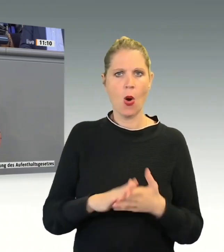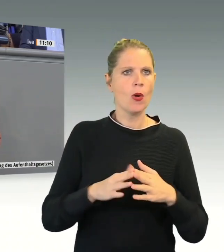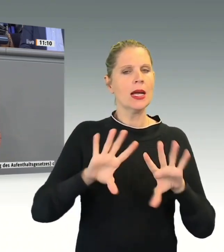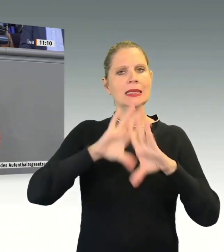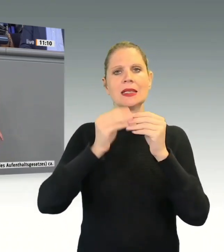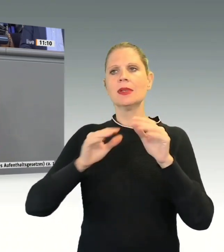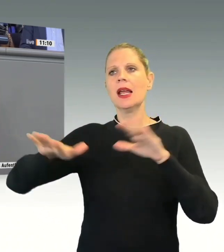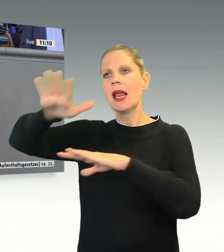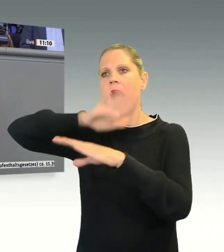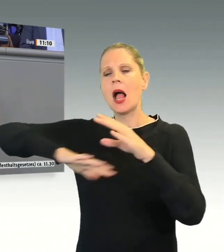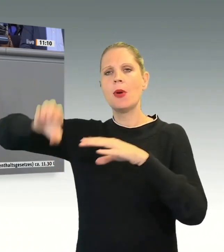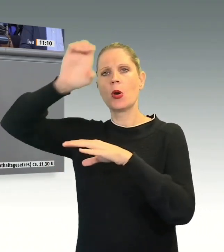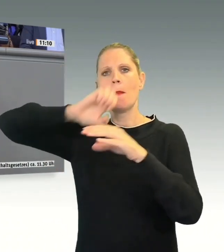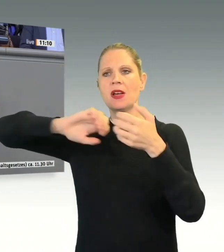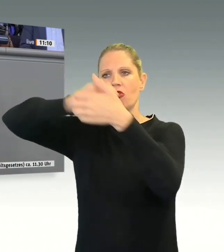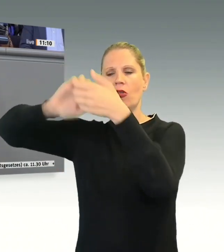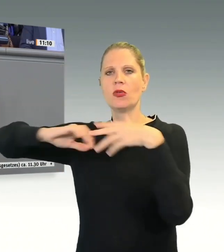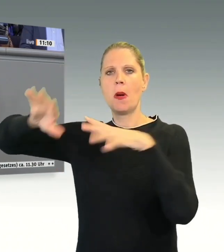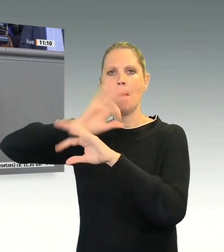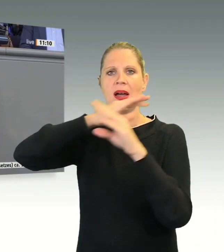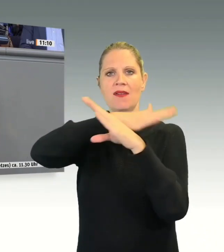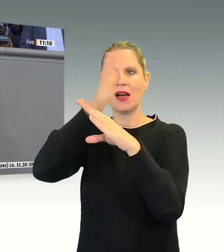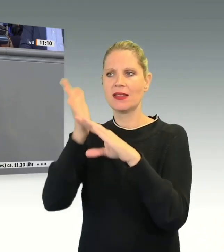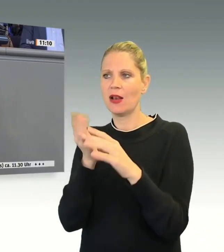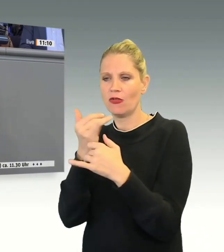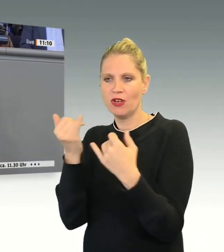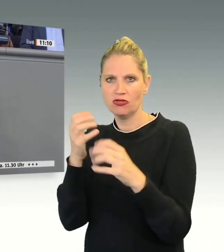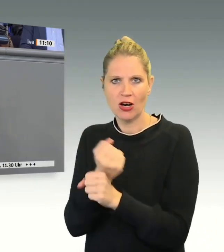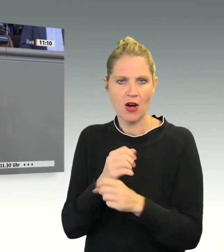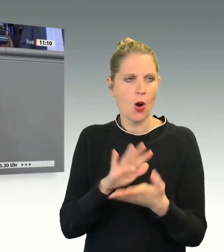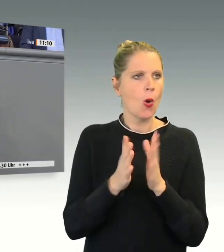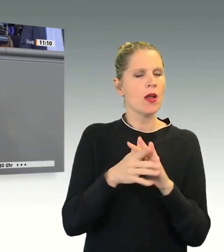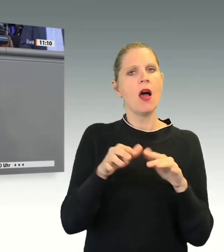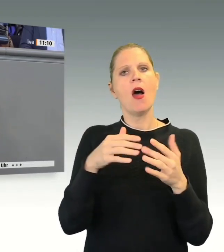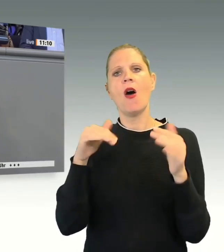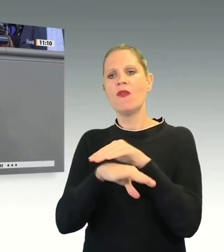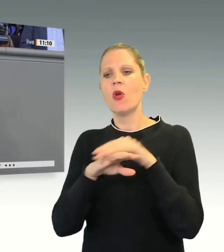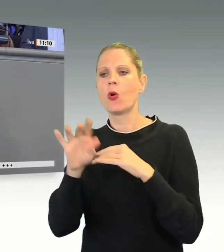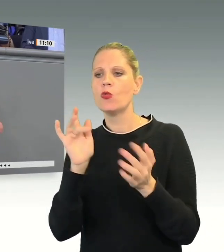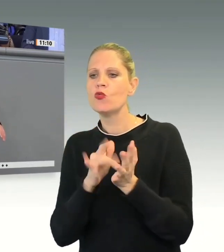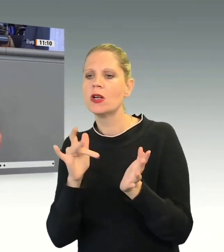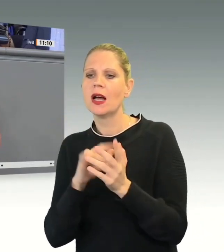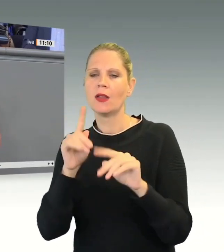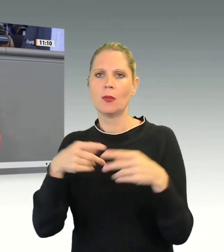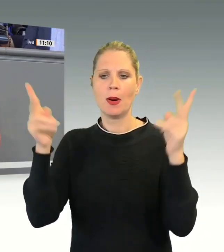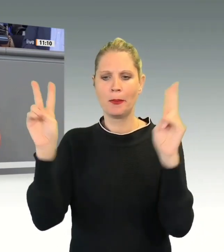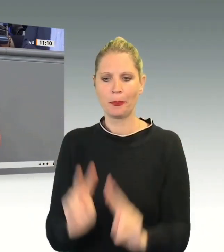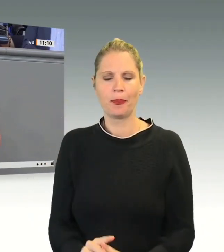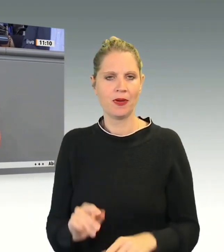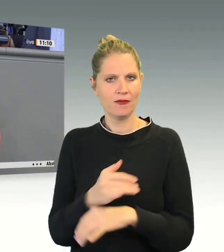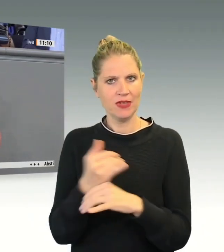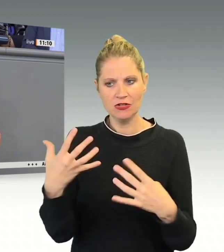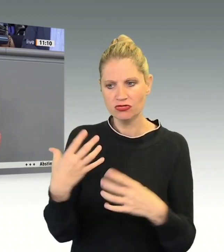Union hinbekommen können. Und Sie wollen schon gar nicht über die echte Bekämpfung von Fluchtursachen diskutieren. Nein, Ihnen geht es einzig und allein um mehr